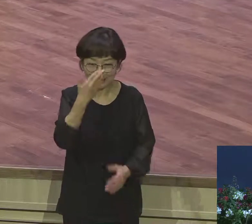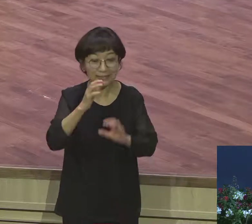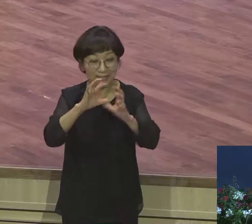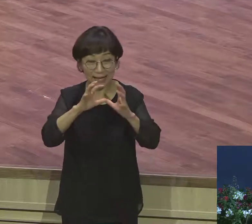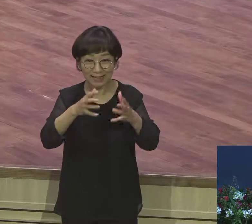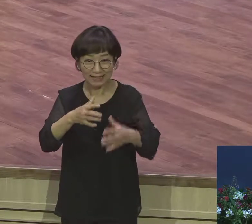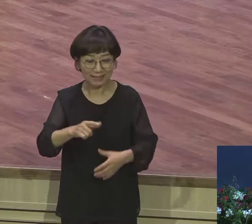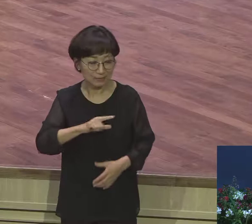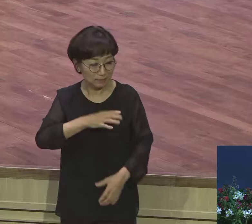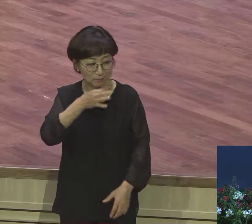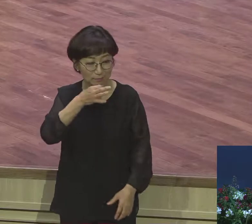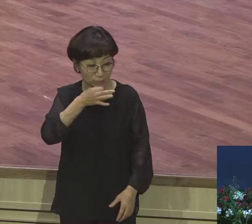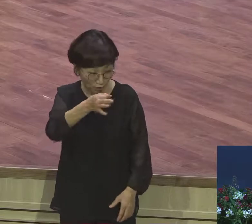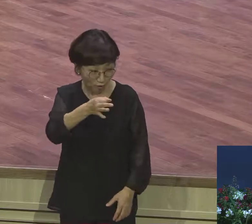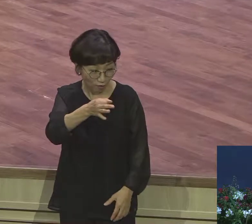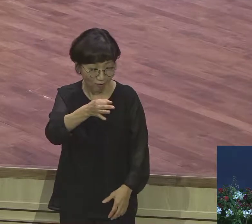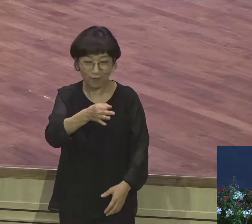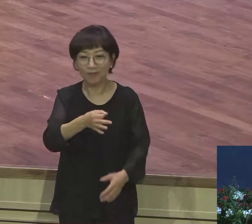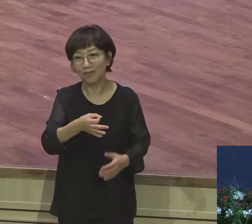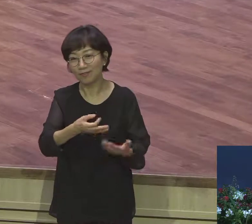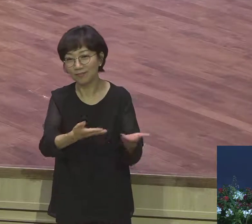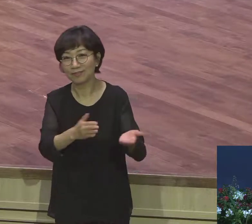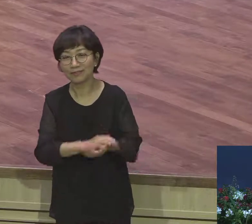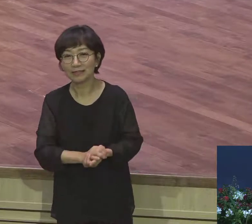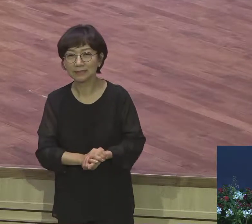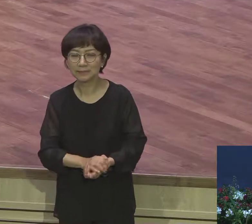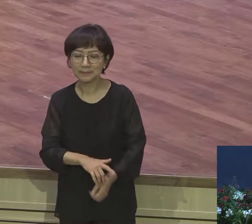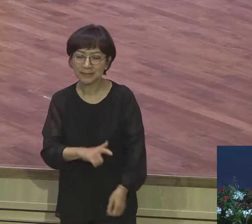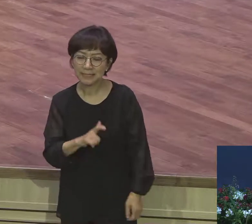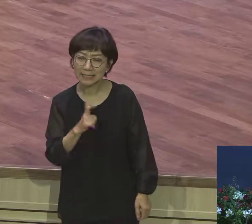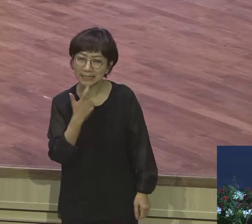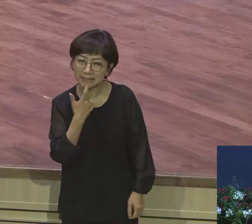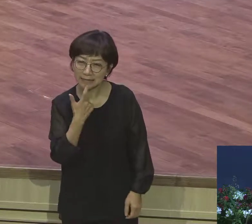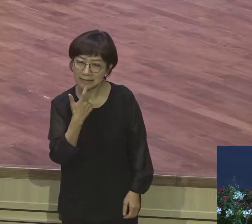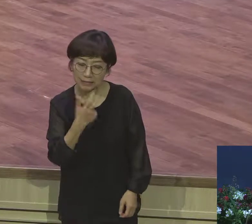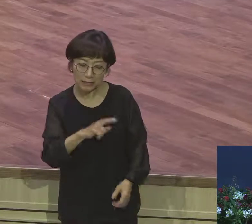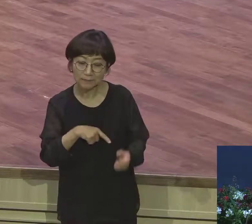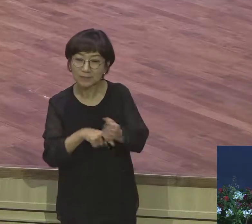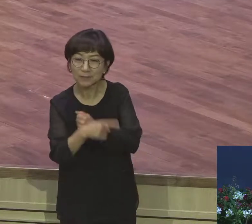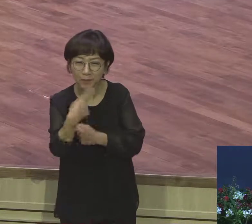지금도 이스라엘이라고 야곱이란 말은요 속여 비앉는 자라는 뜻이에요 이름도 더럽지